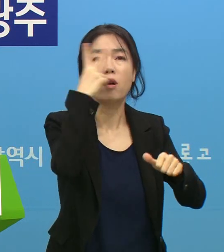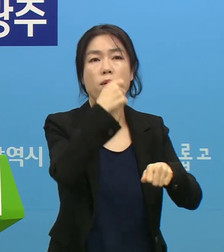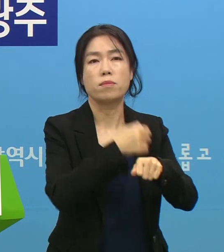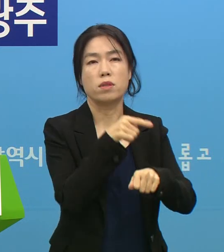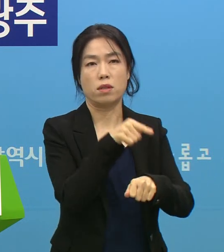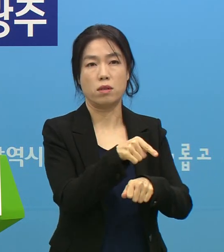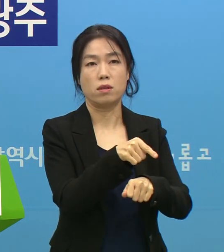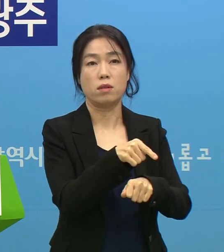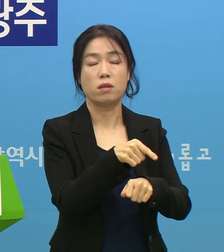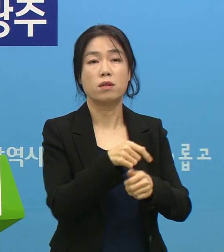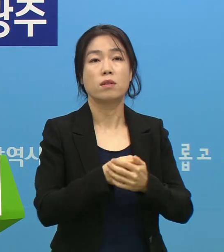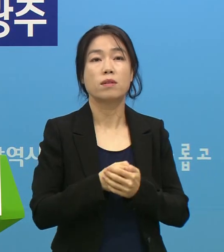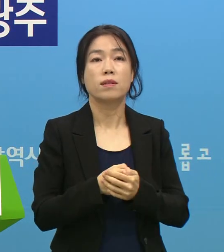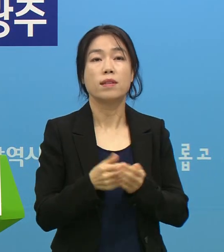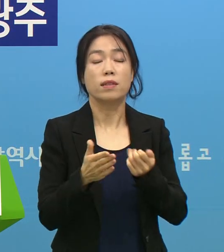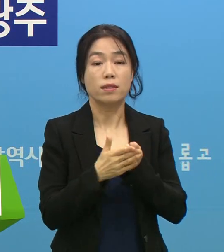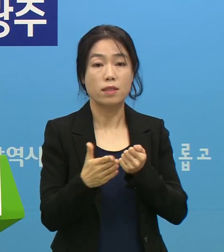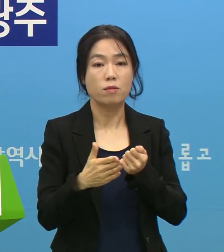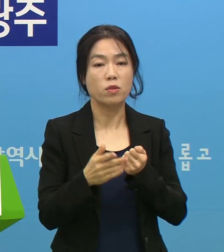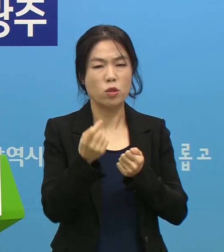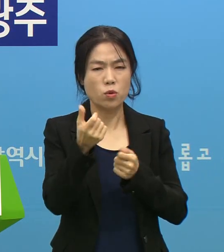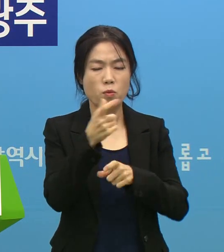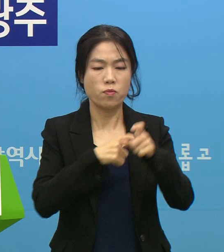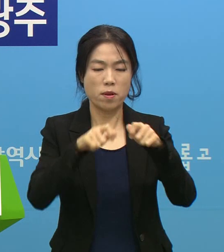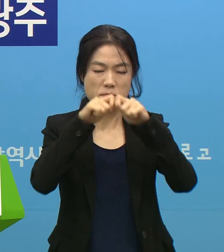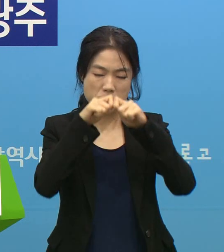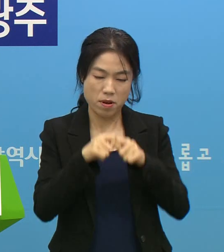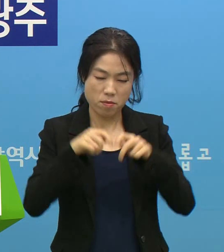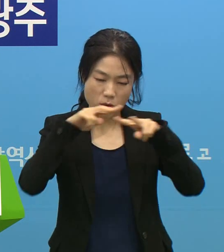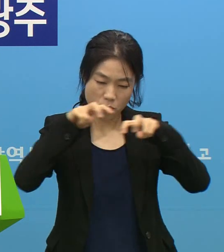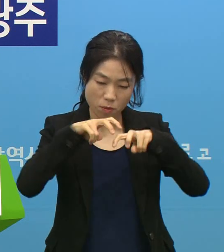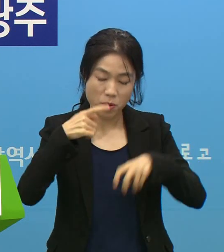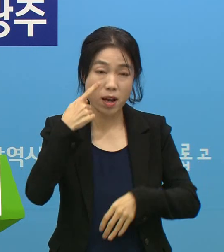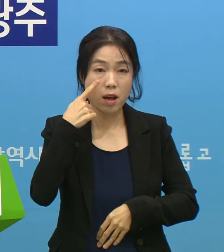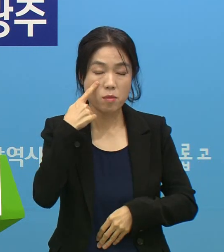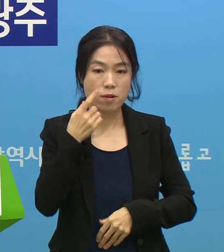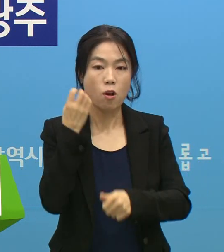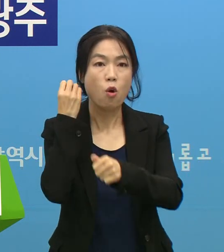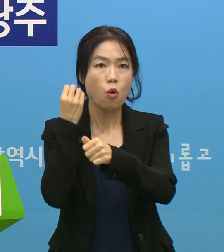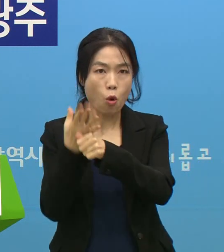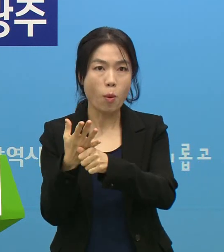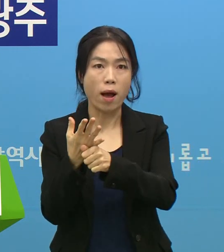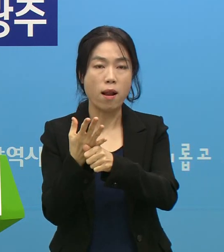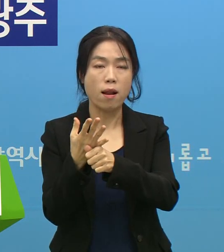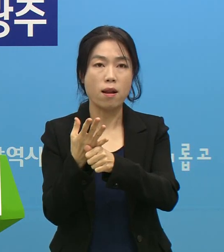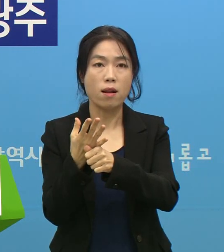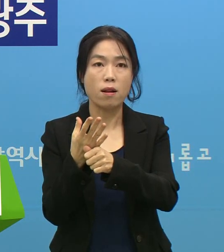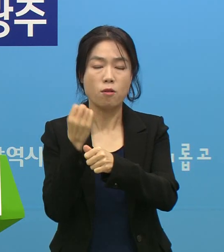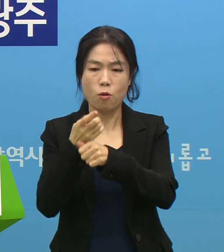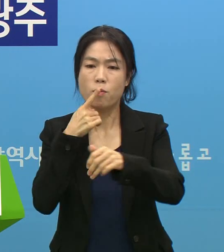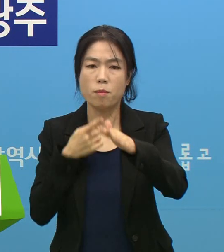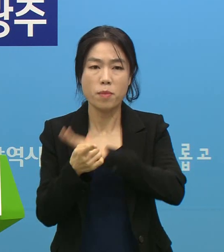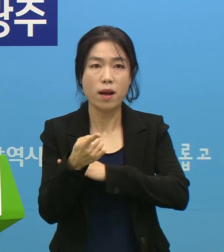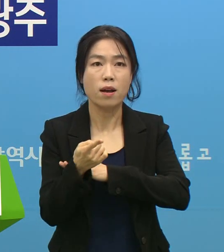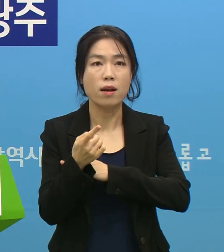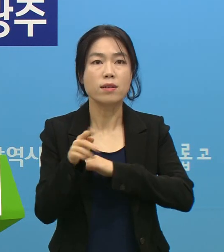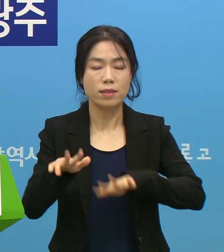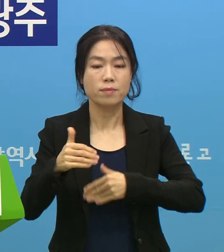받은 경우이거든요. 그래서 저희들이 좀 더 면밀하게 분석을 해서 고발 조치를